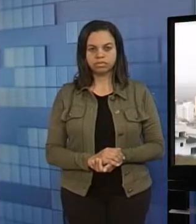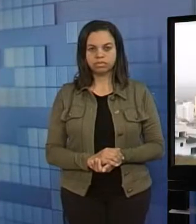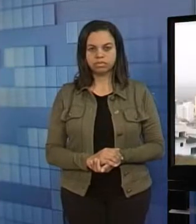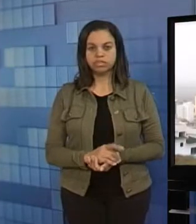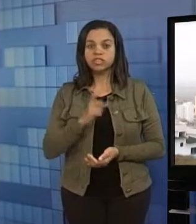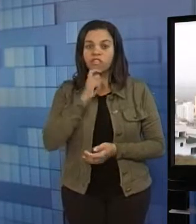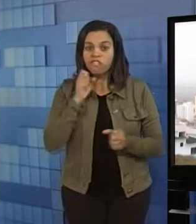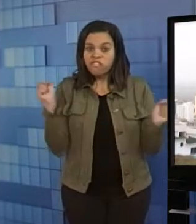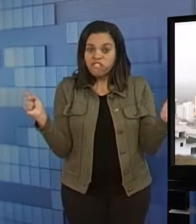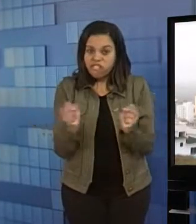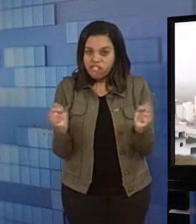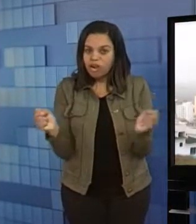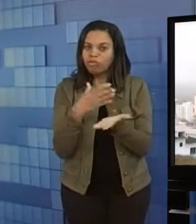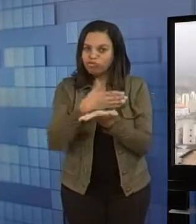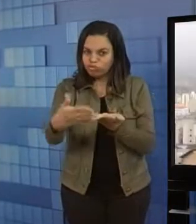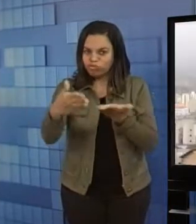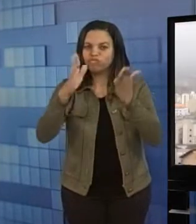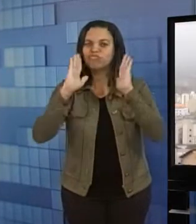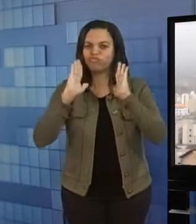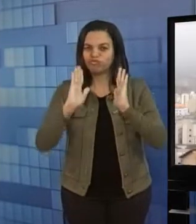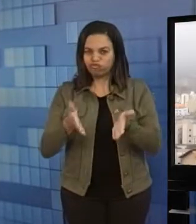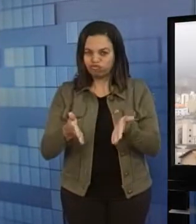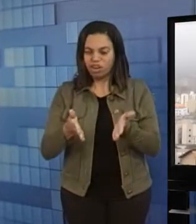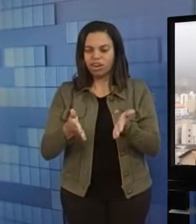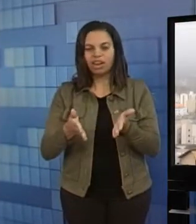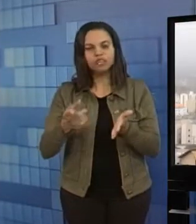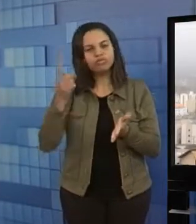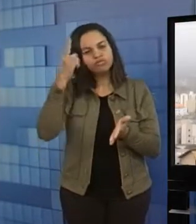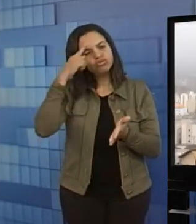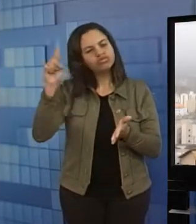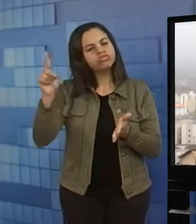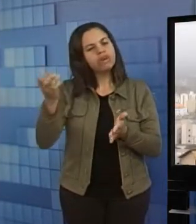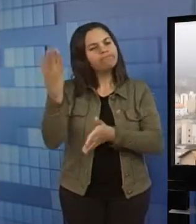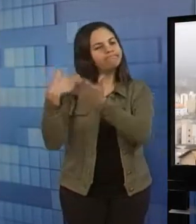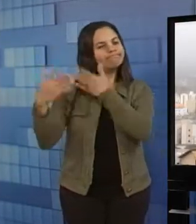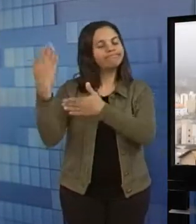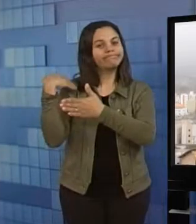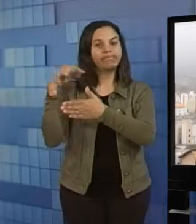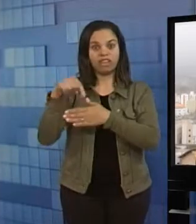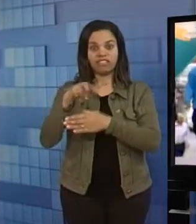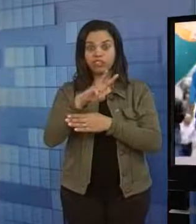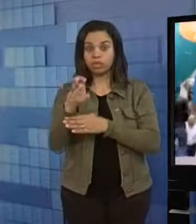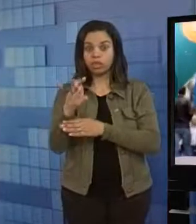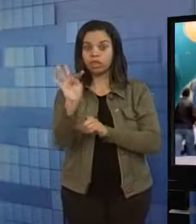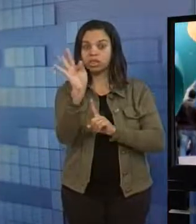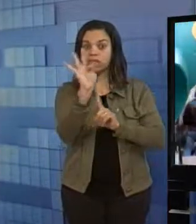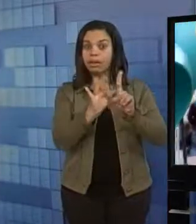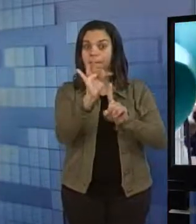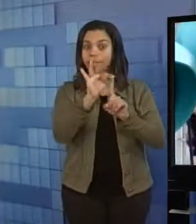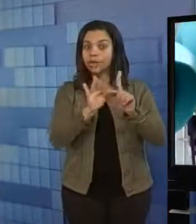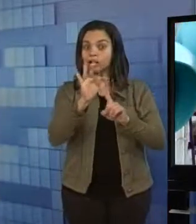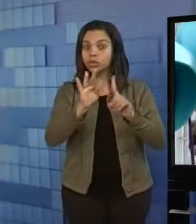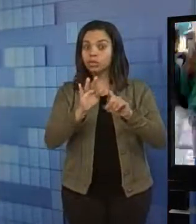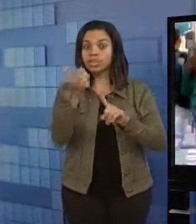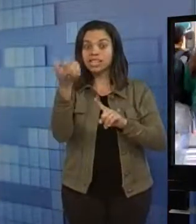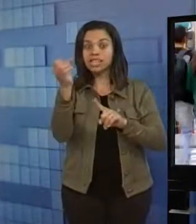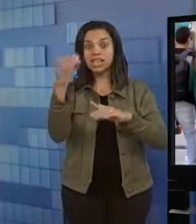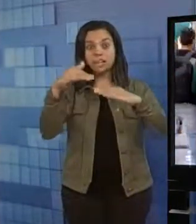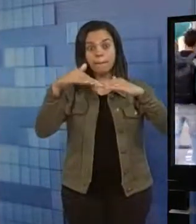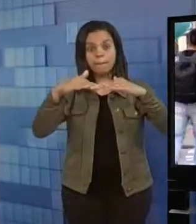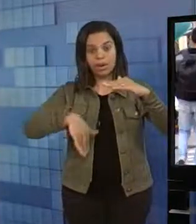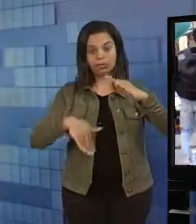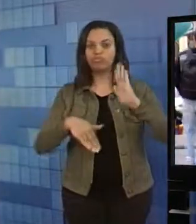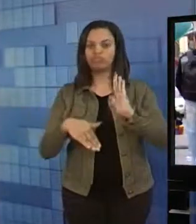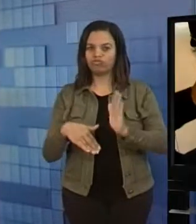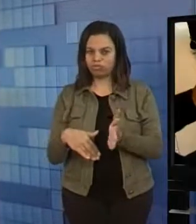O inverno está aí, e nos últimos dias, Vitória da Conquista tem registrado temperaturas abaixo dos 16